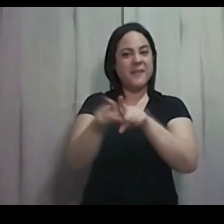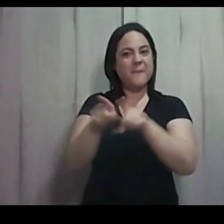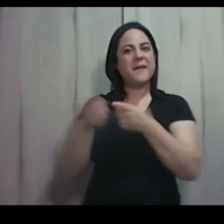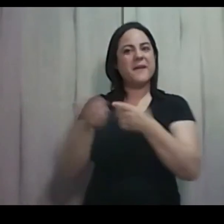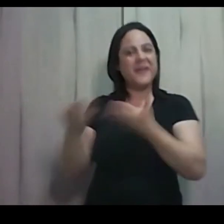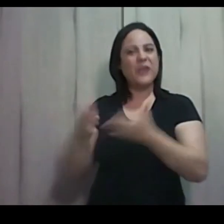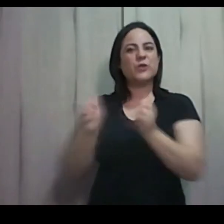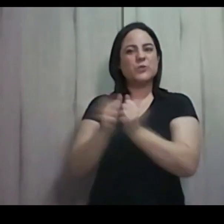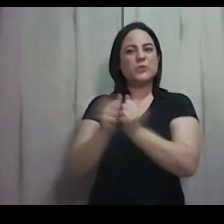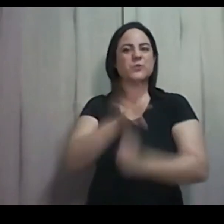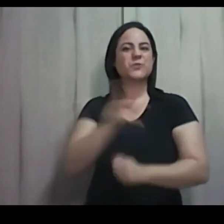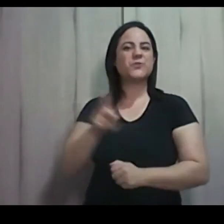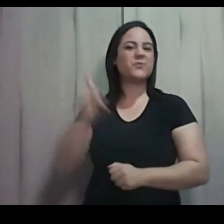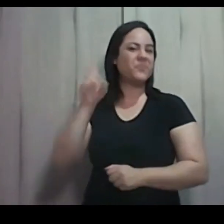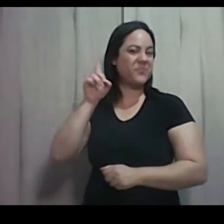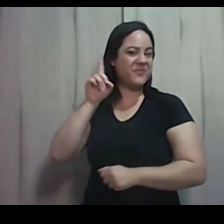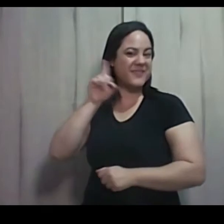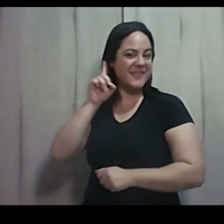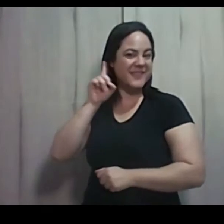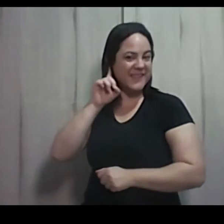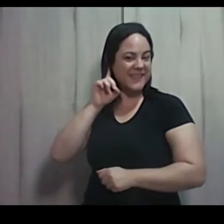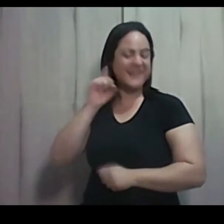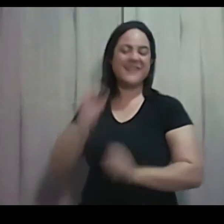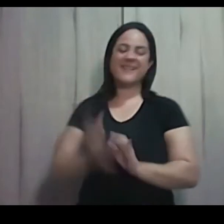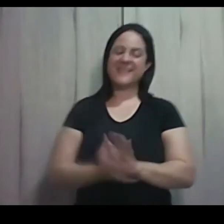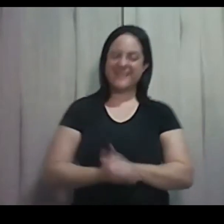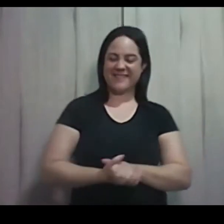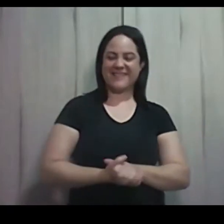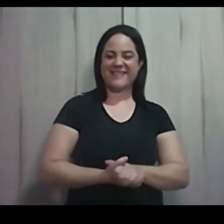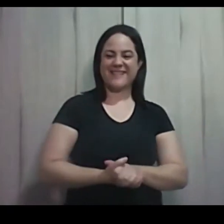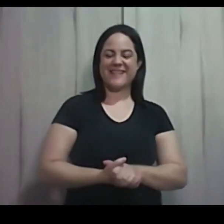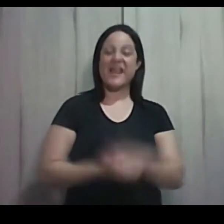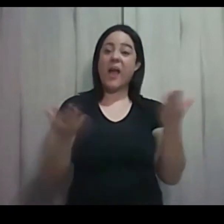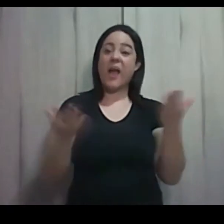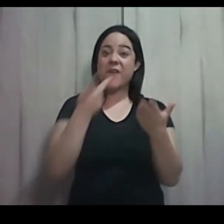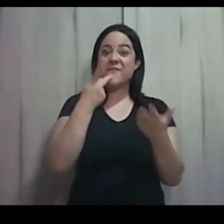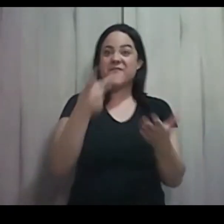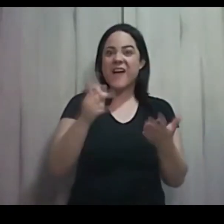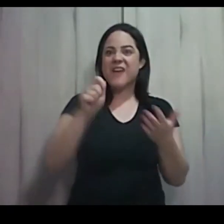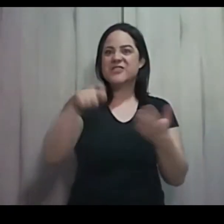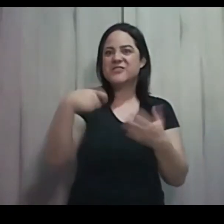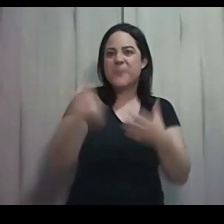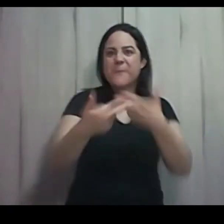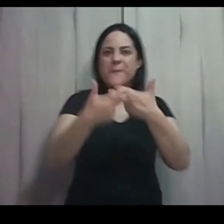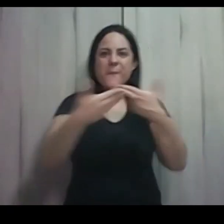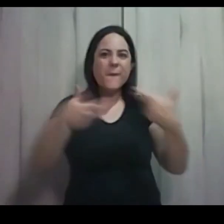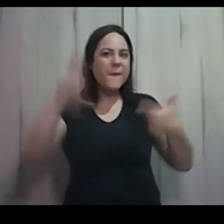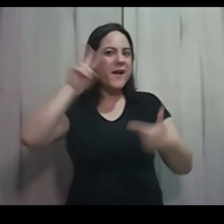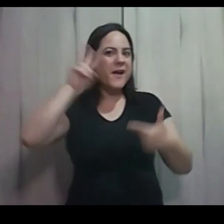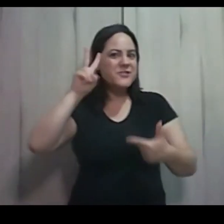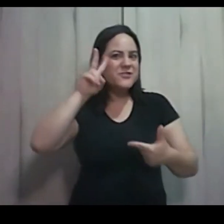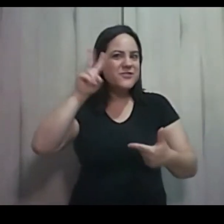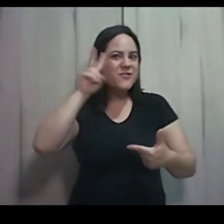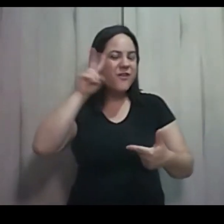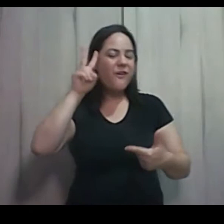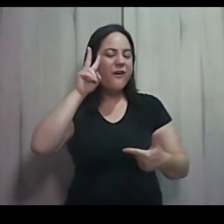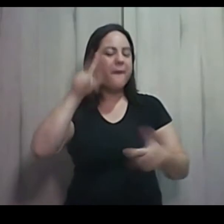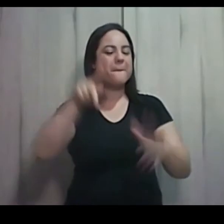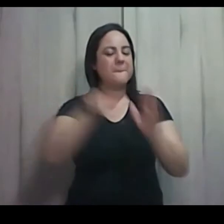Daniele Gotardo Veloso, para falar das aventuras, das histórias e do drama, o drama que envolve o livro de Êxodo.